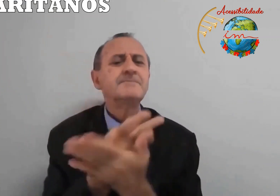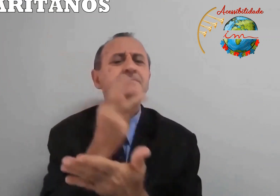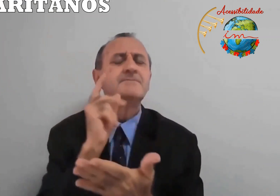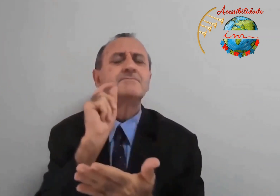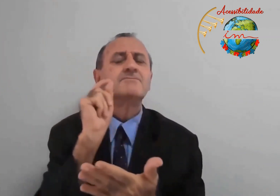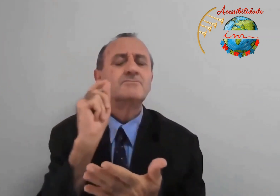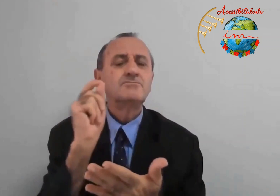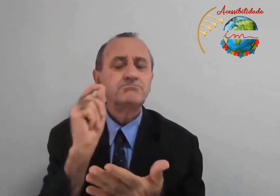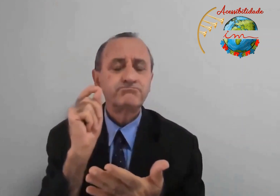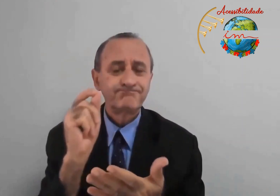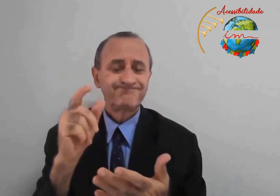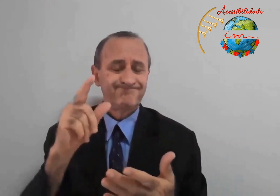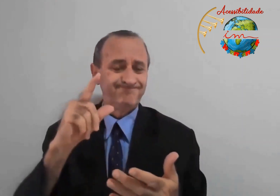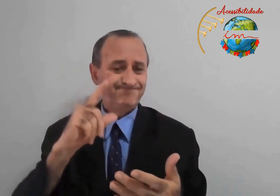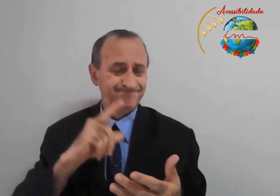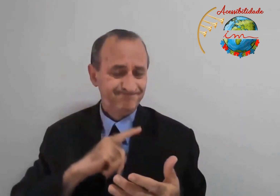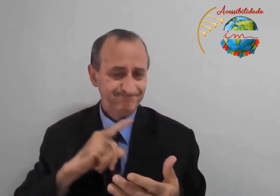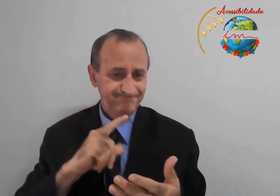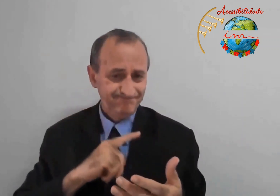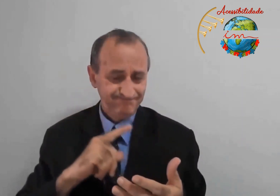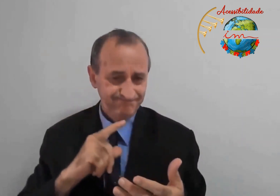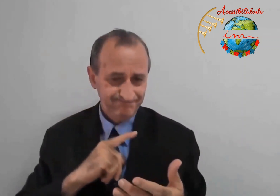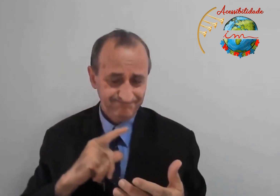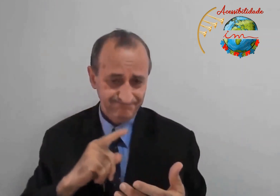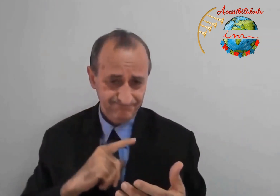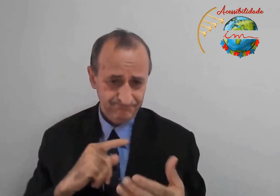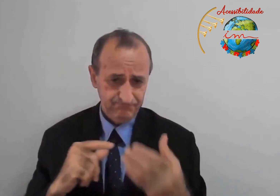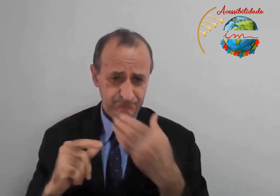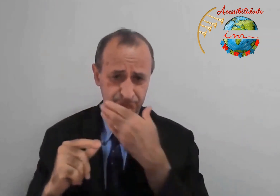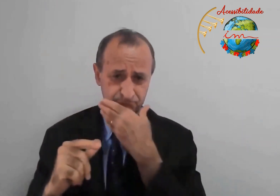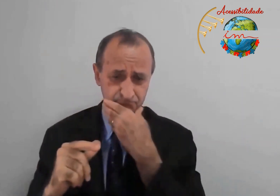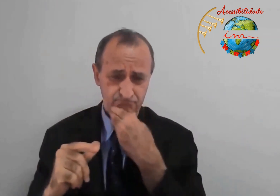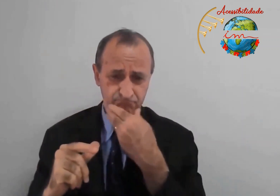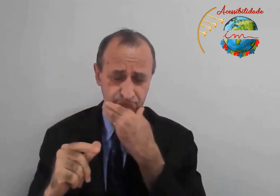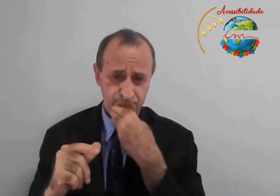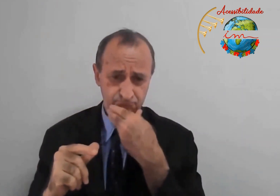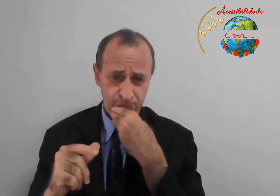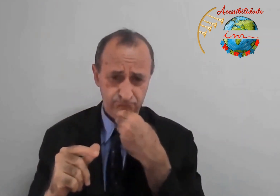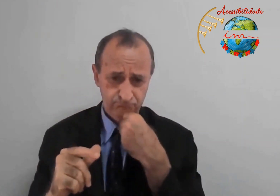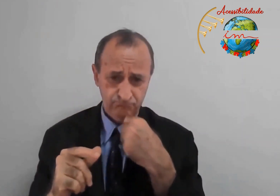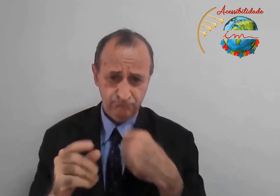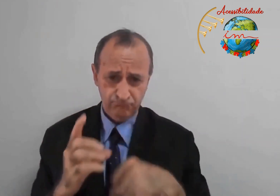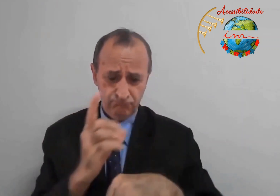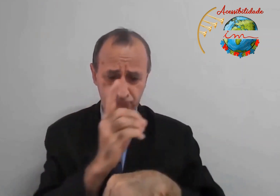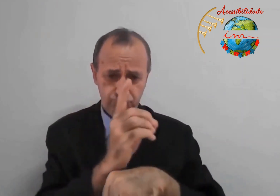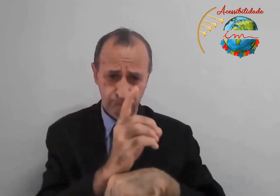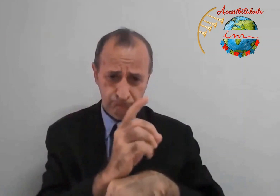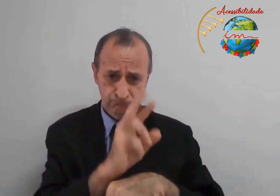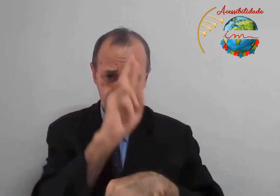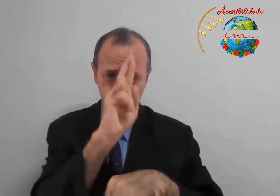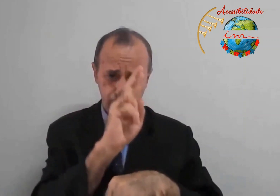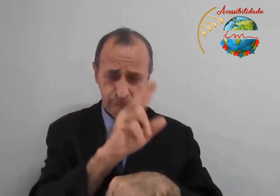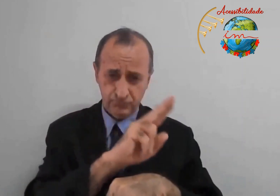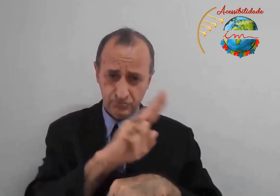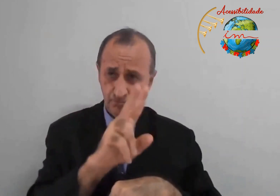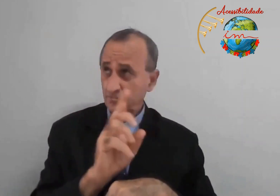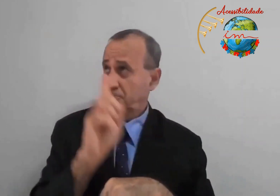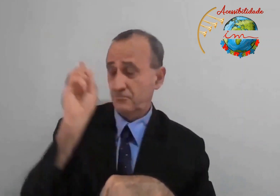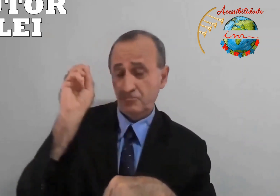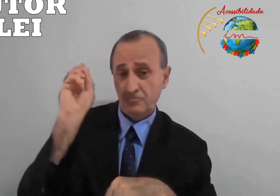Então, que acontece nessa parábola? Então, olha, há um homem, um doutor, um doutor